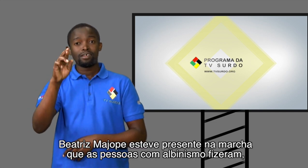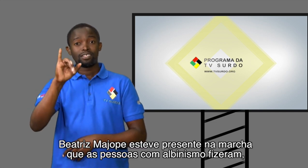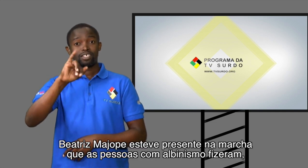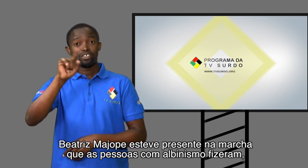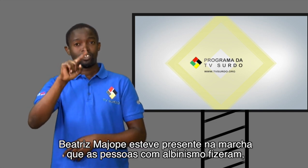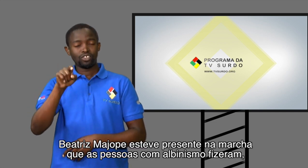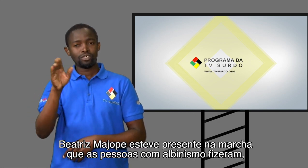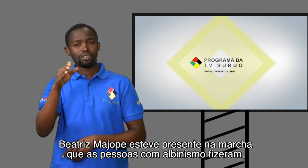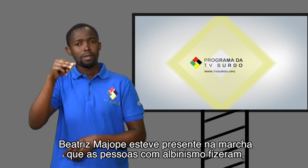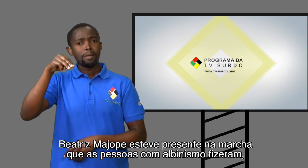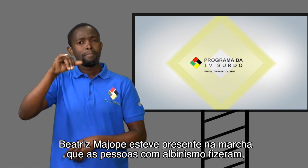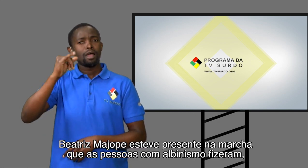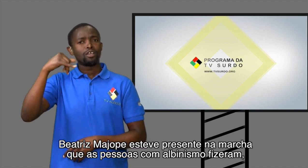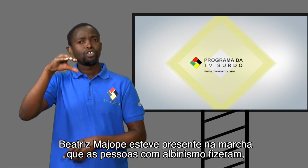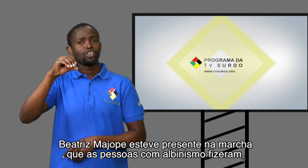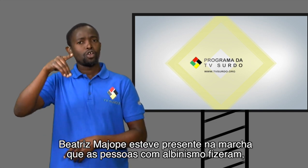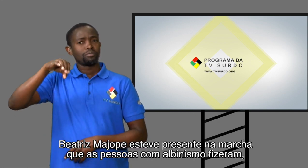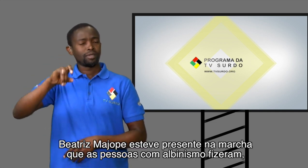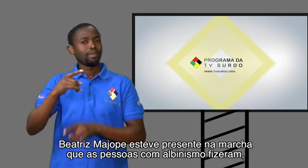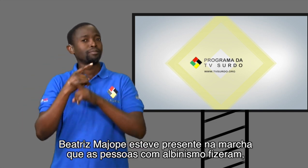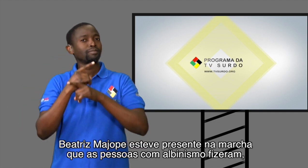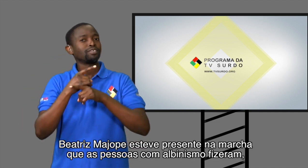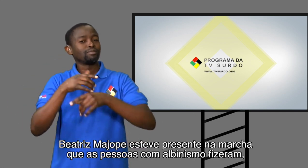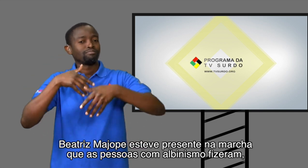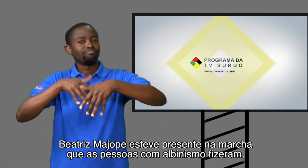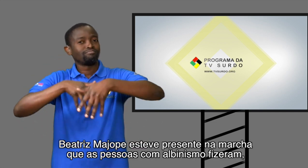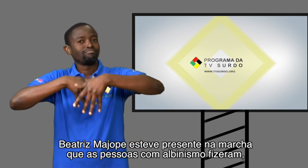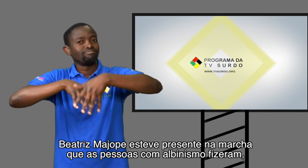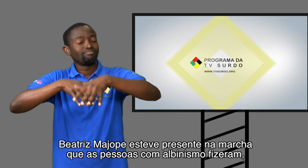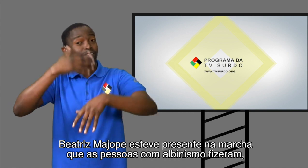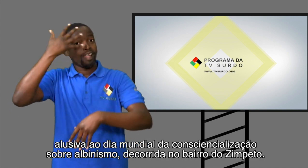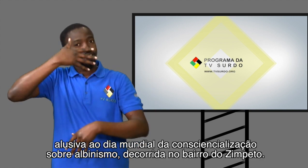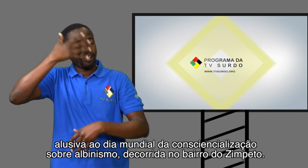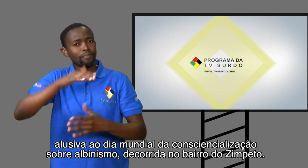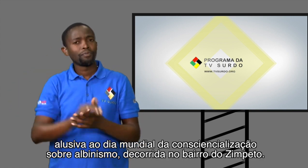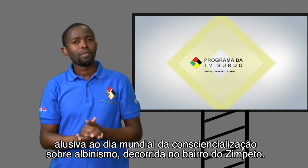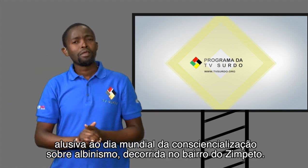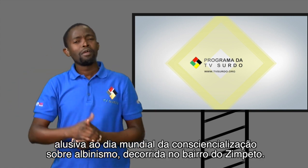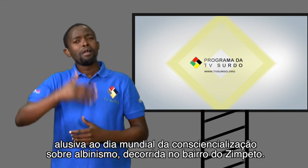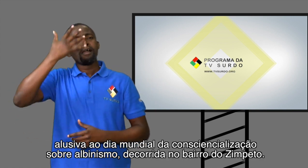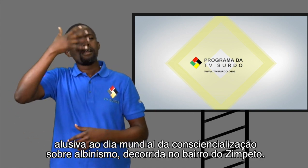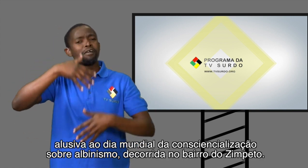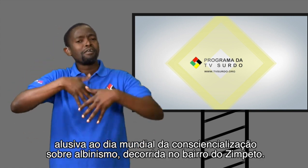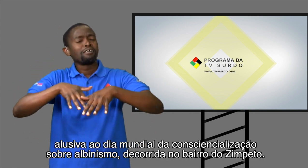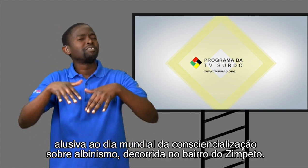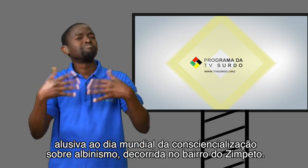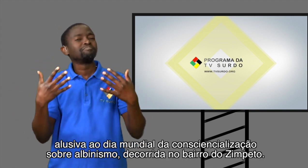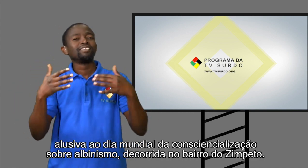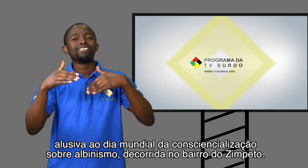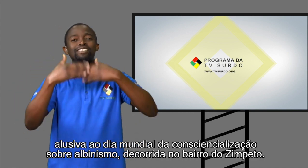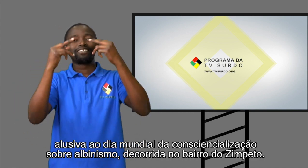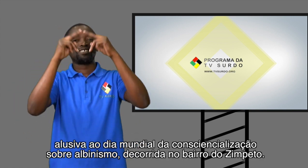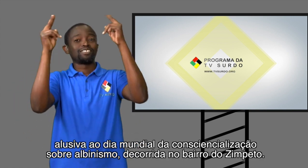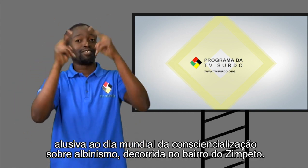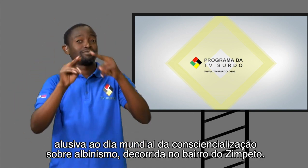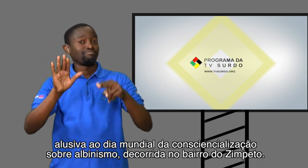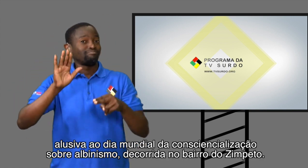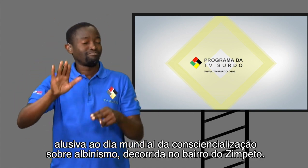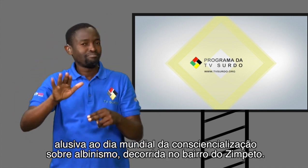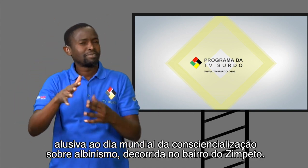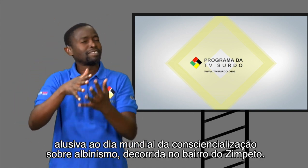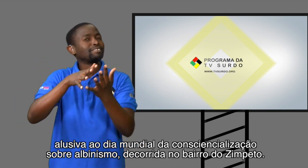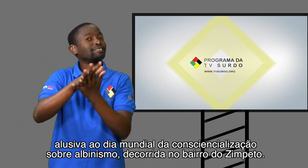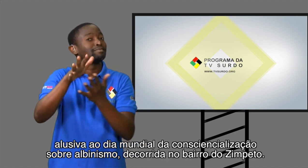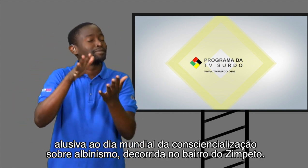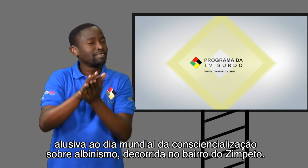esteve presente na marcha que as pessoas com albinismo fizeram, alusiva ao Dia Mundial da Consistencialização